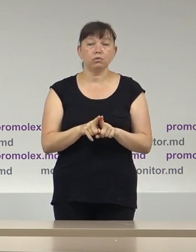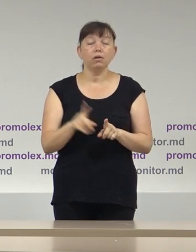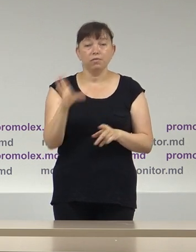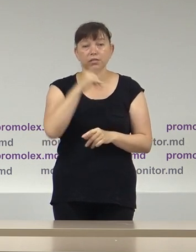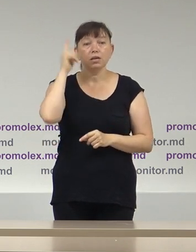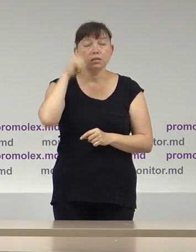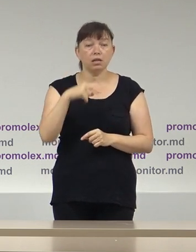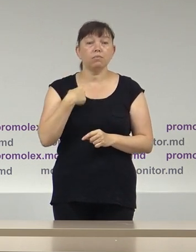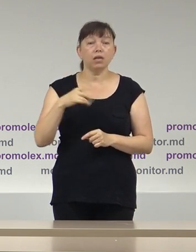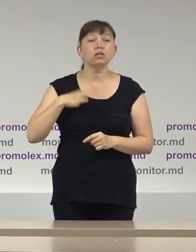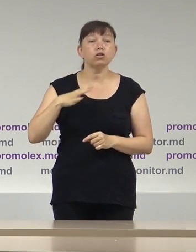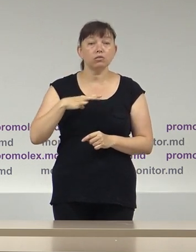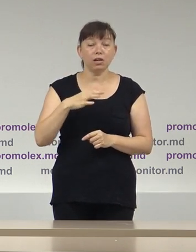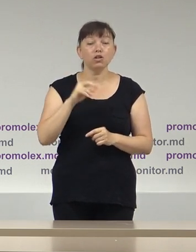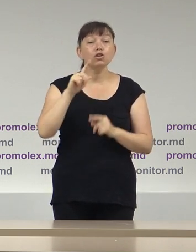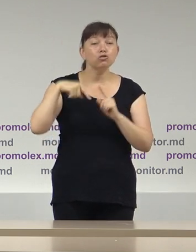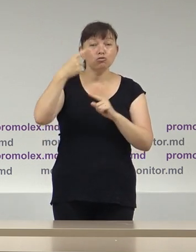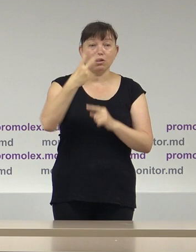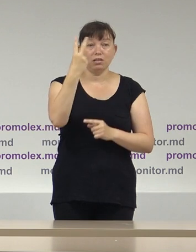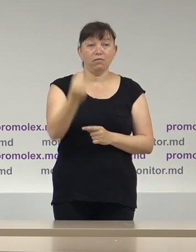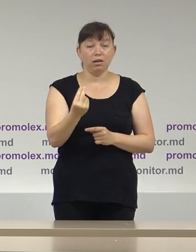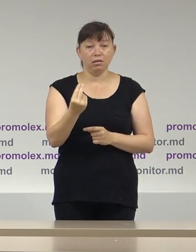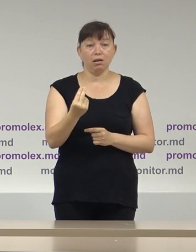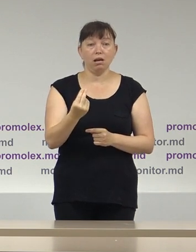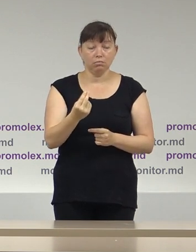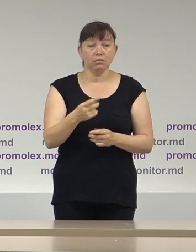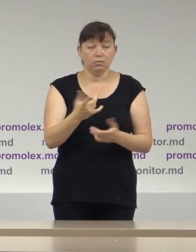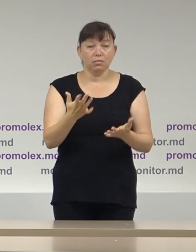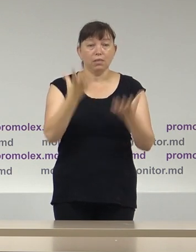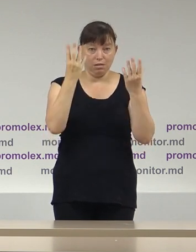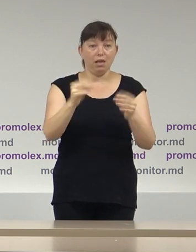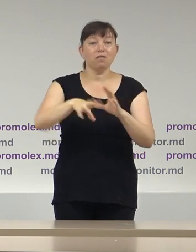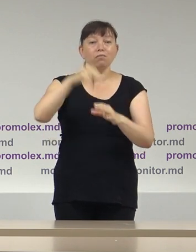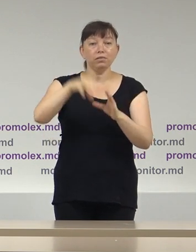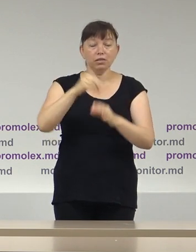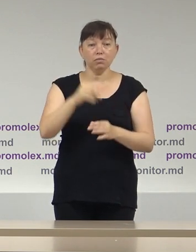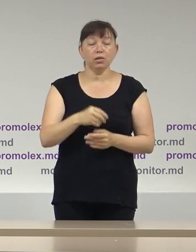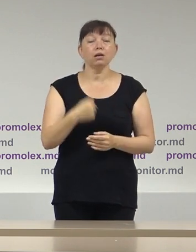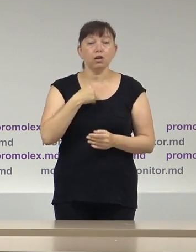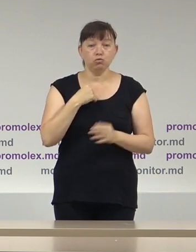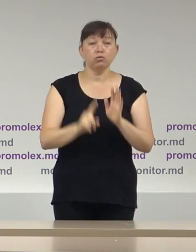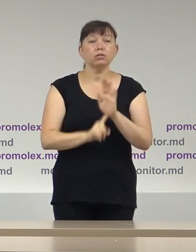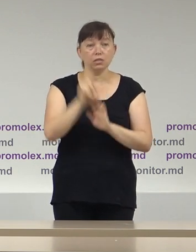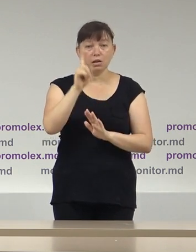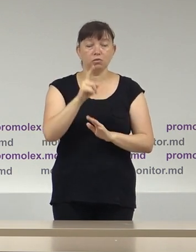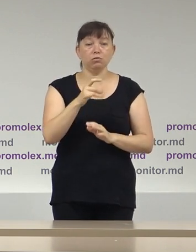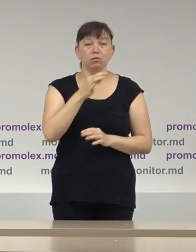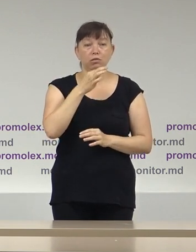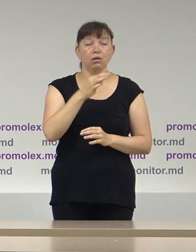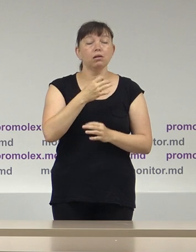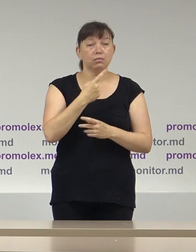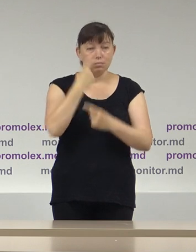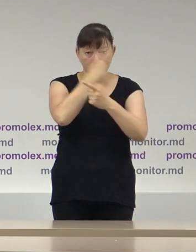știm foarte bine, ne așteaptă în două zile, însă și ziua alegerilor. În acest sens vreau din start să adresez